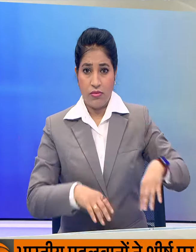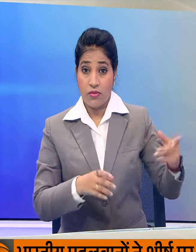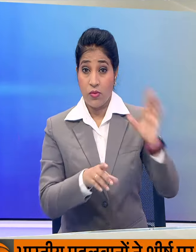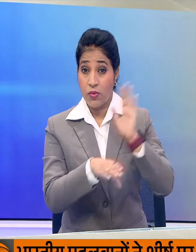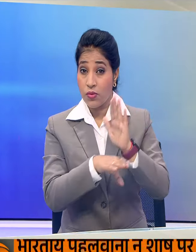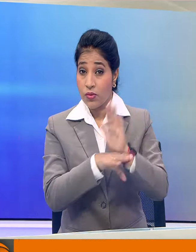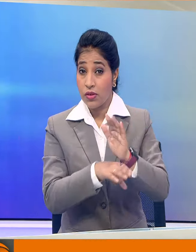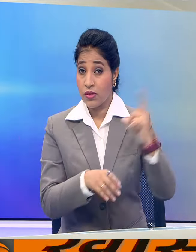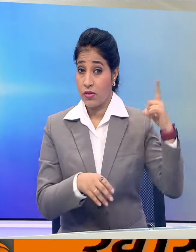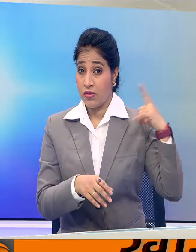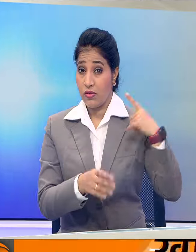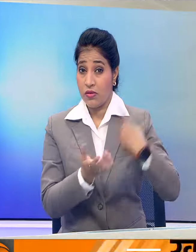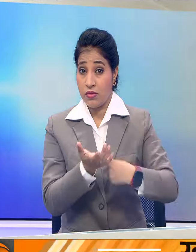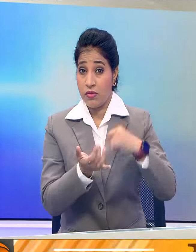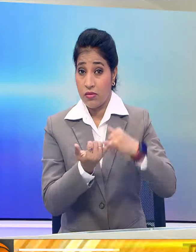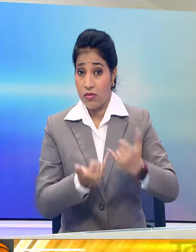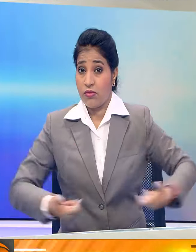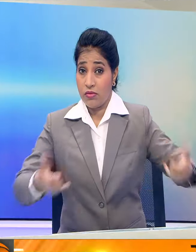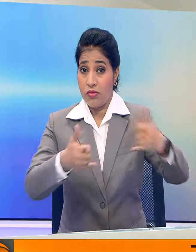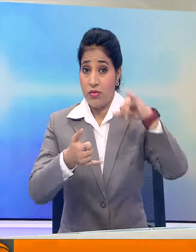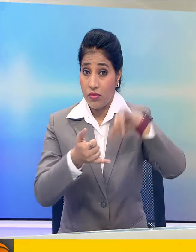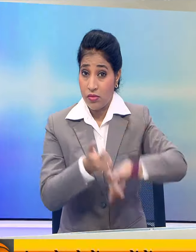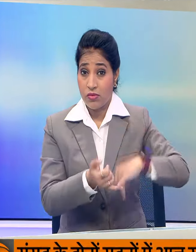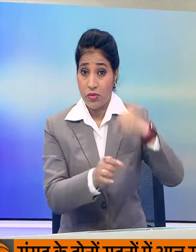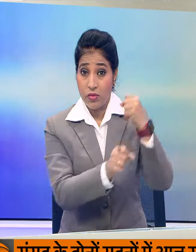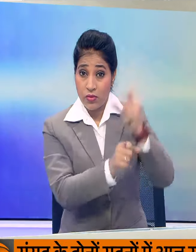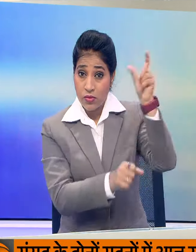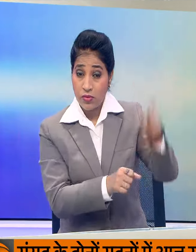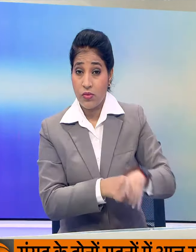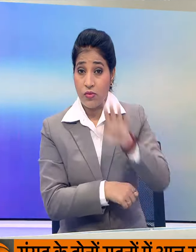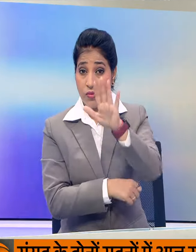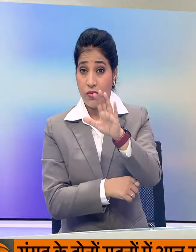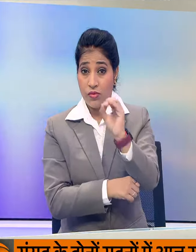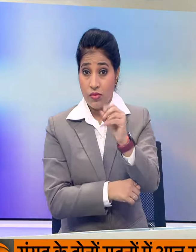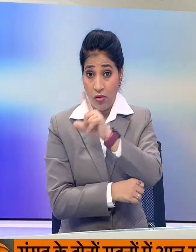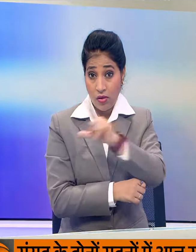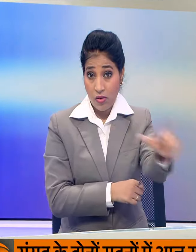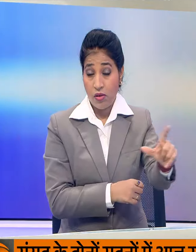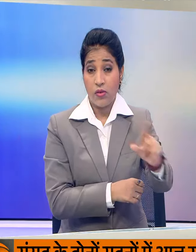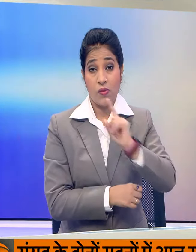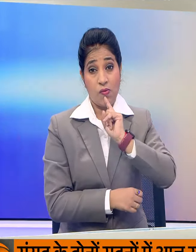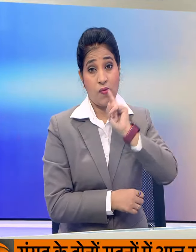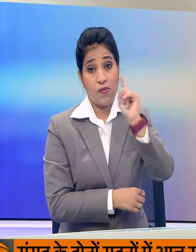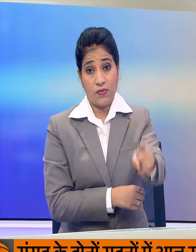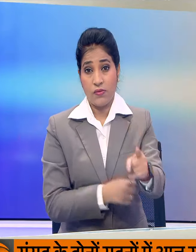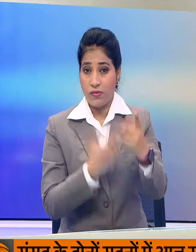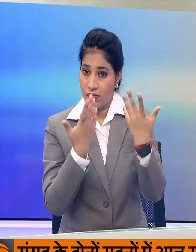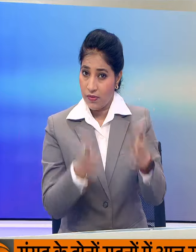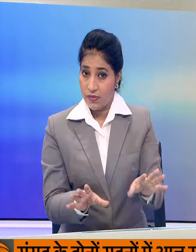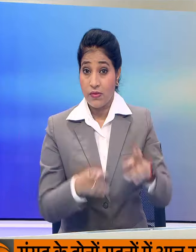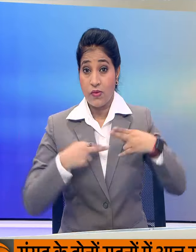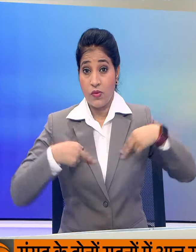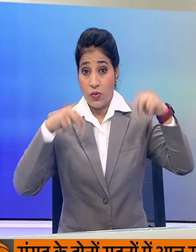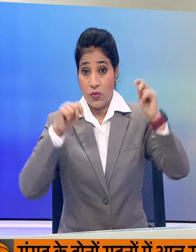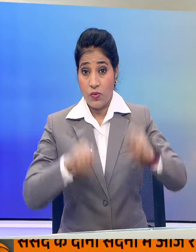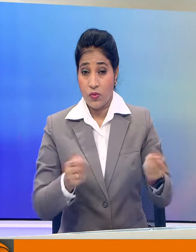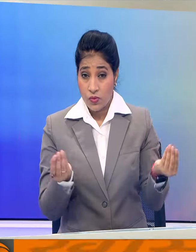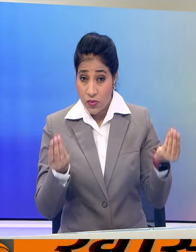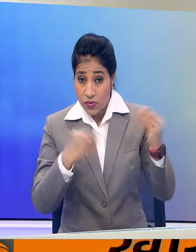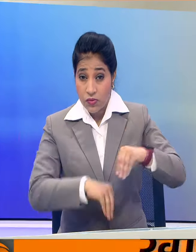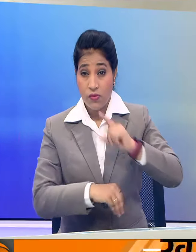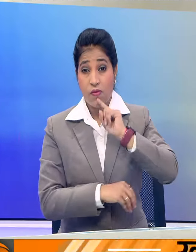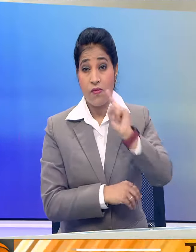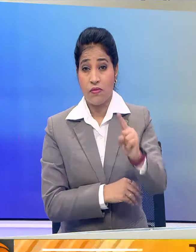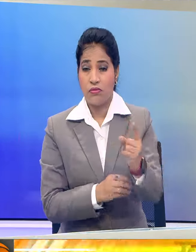राजसभास सांसद साकेट गोखले को 50 लाख रुपे का हरजाना देने का निर्देश दिया है अदालत ने अद्रिक